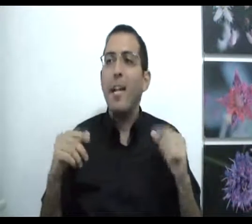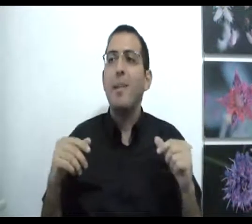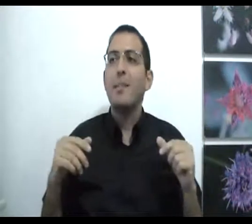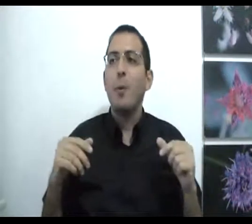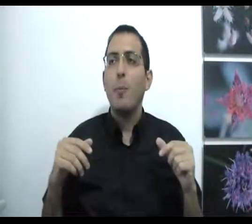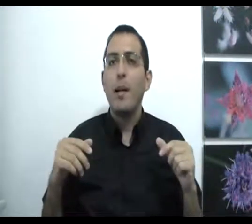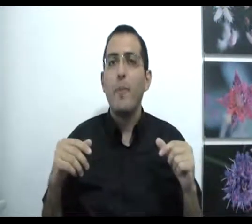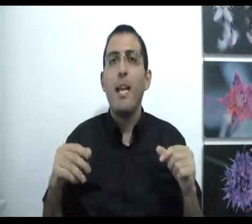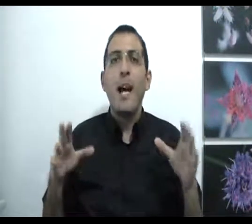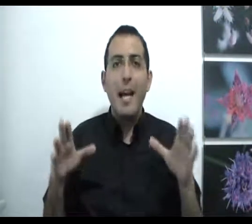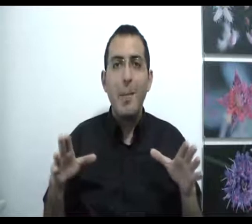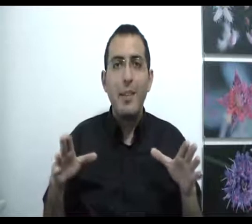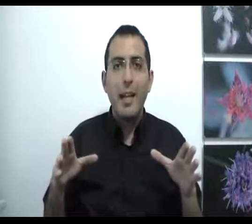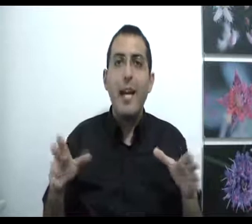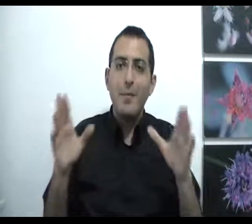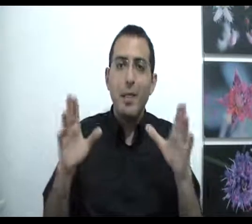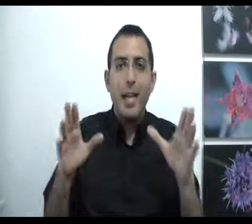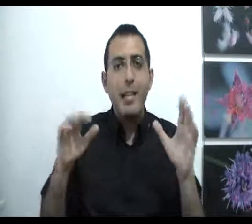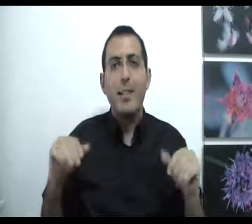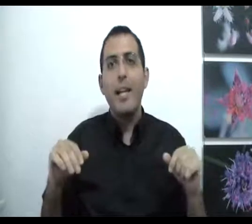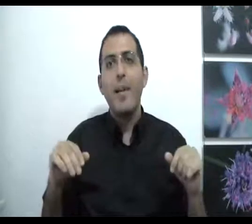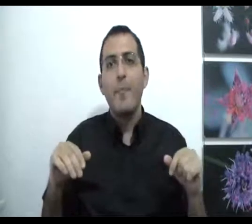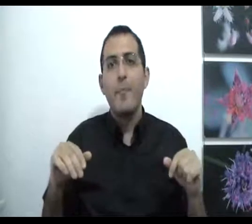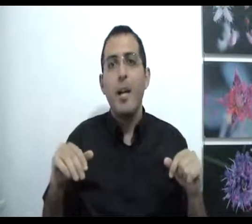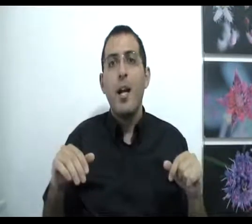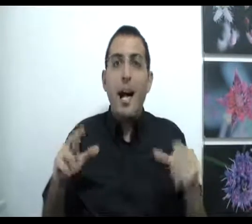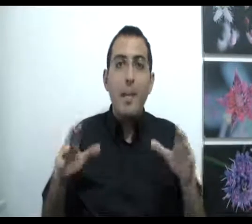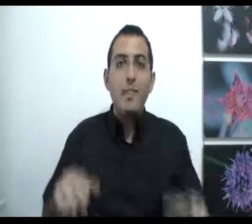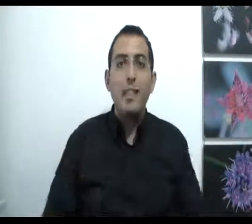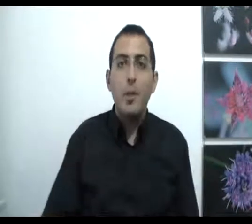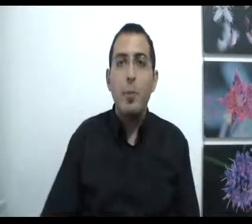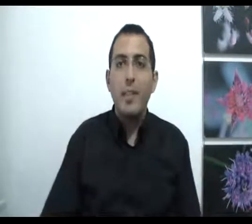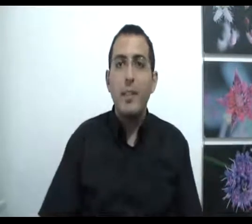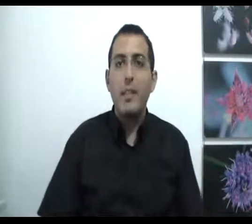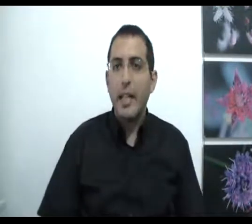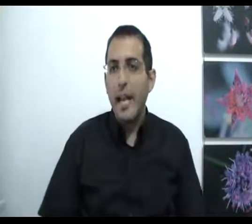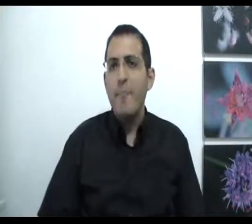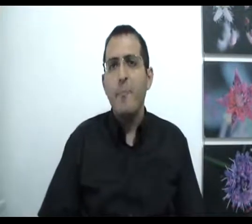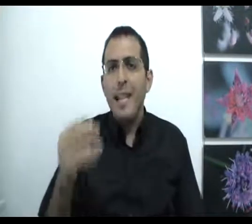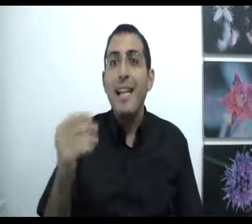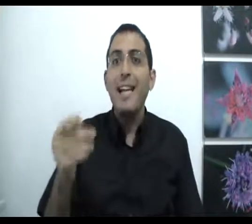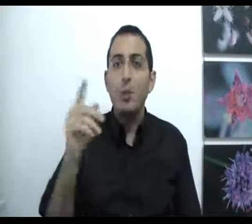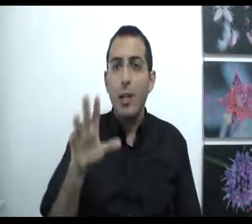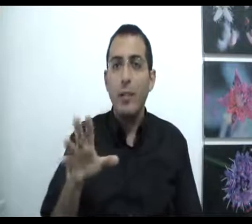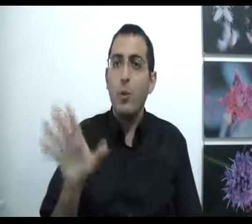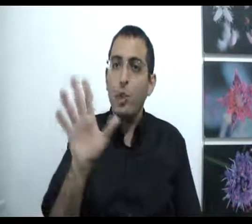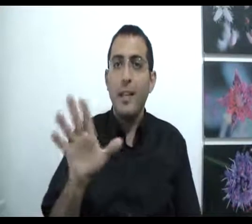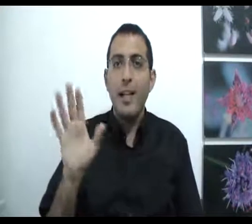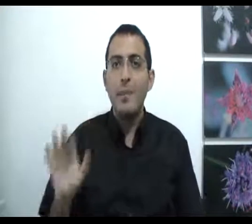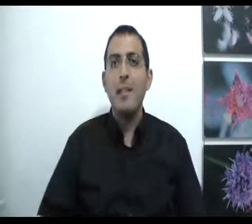אני בעצם בא לומר? האם אתה קיים? כן, אתה קיים. האם בצד האמת אובייקטיבית אתה קיים? נניח לצורך הדיון שאתה קיים בצד